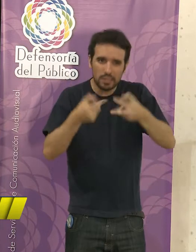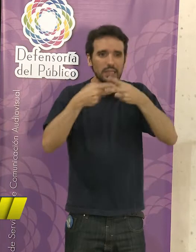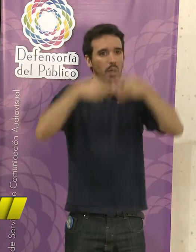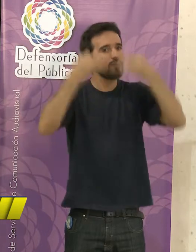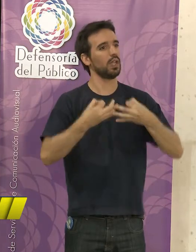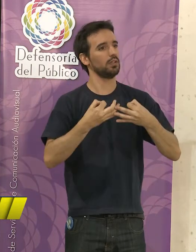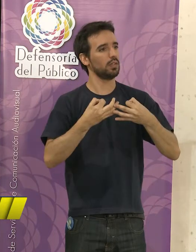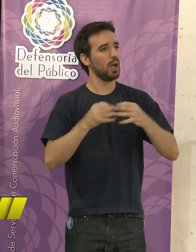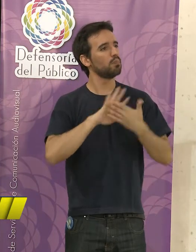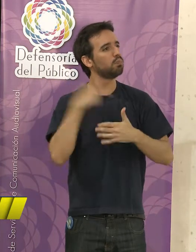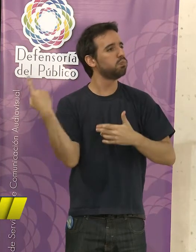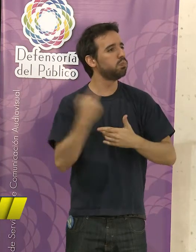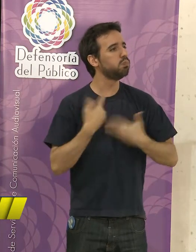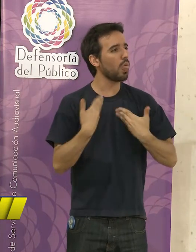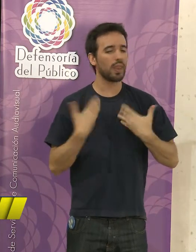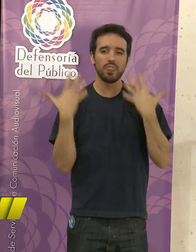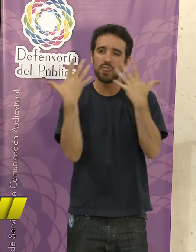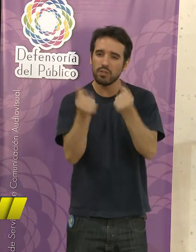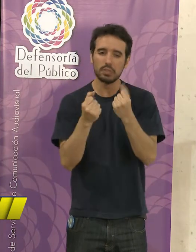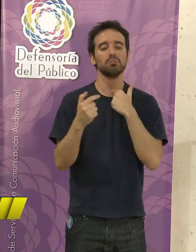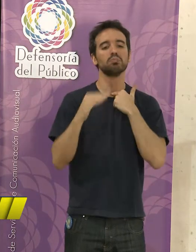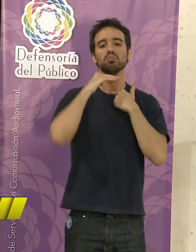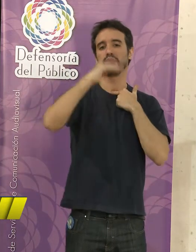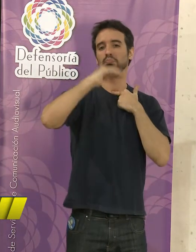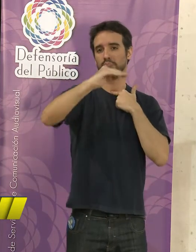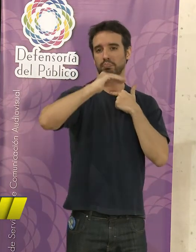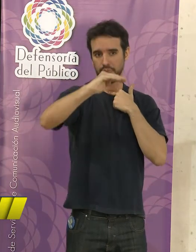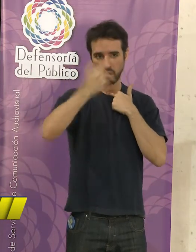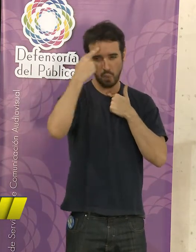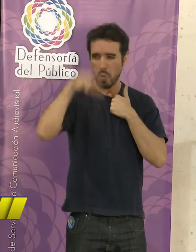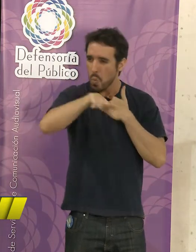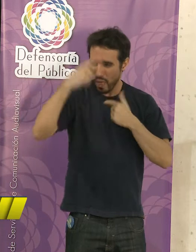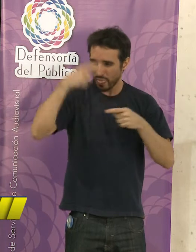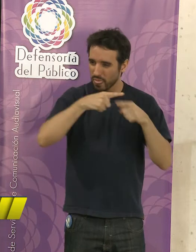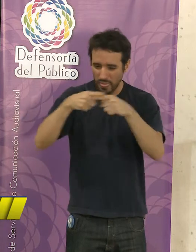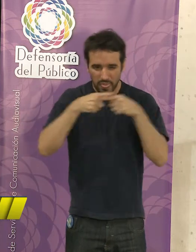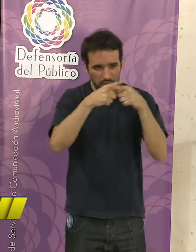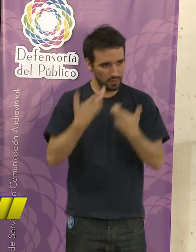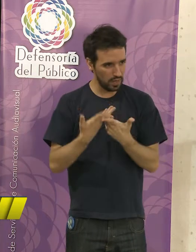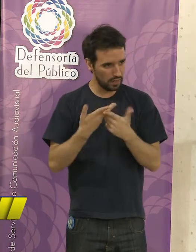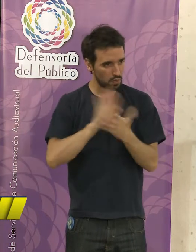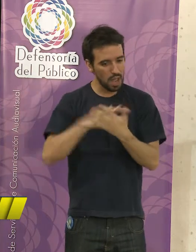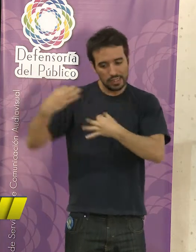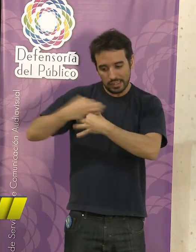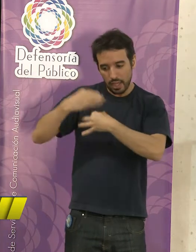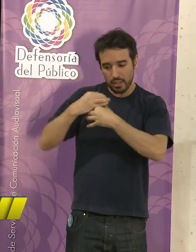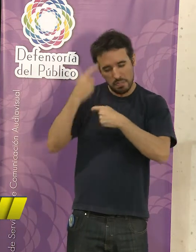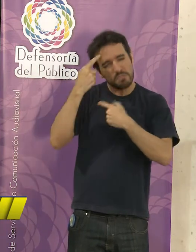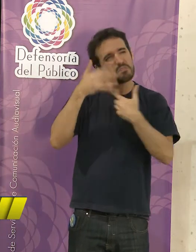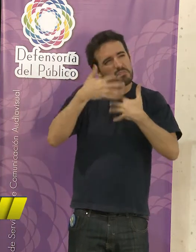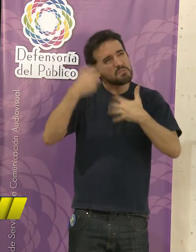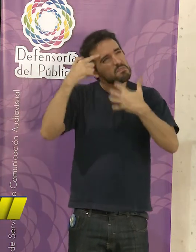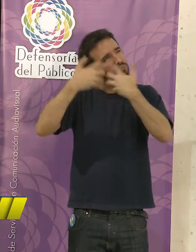a poder defendernos a través de la palabra, un espacio de debate, donde nos enseñen a masticar un mensaje,